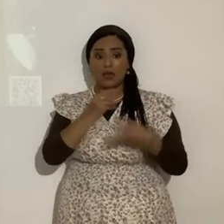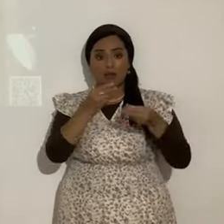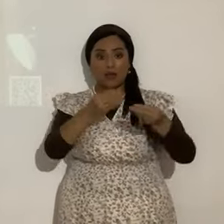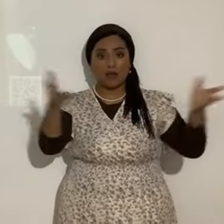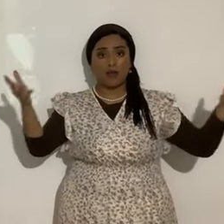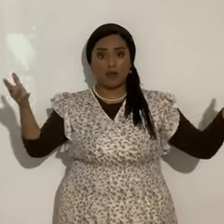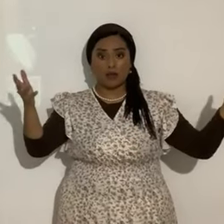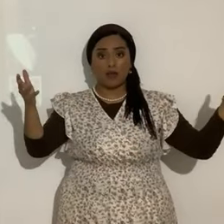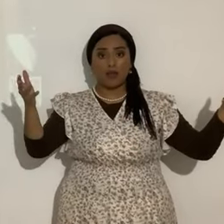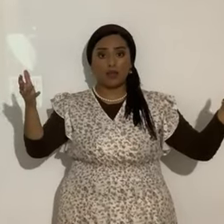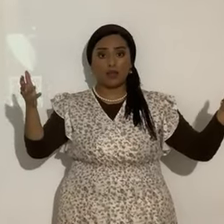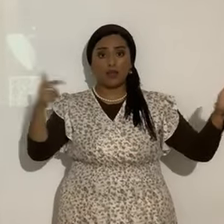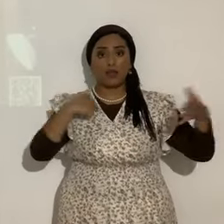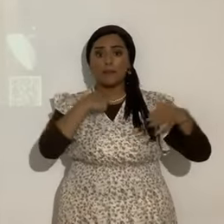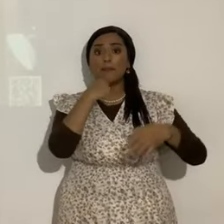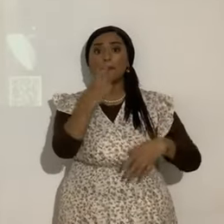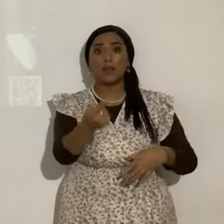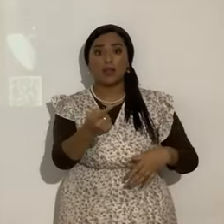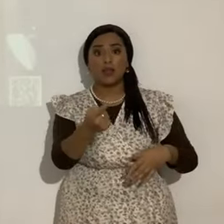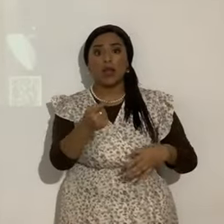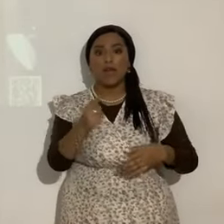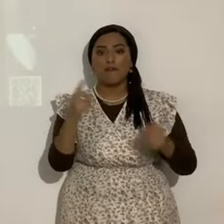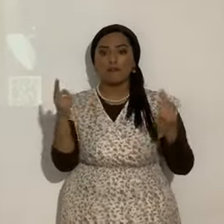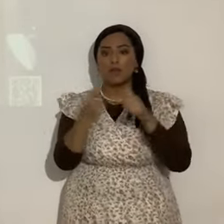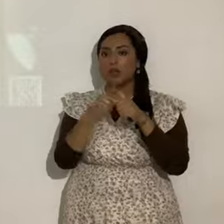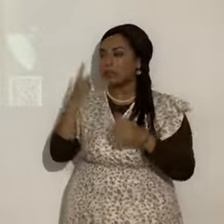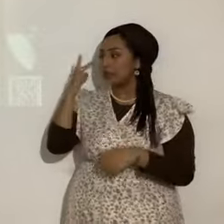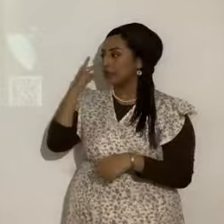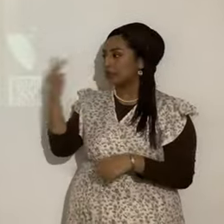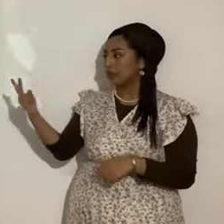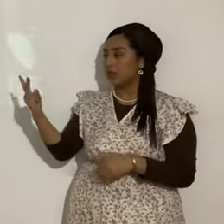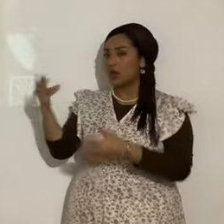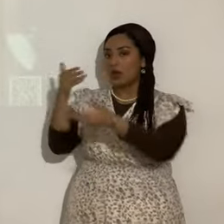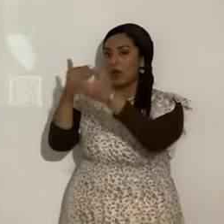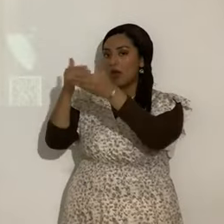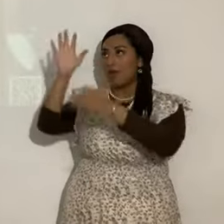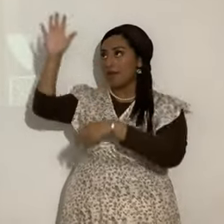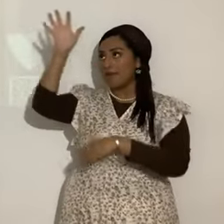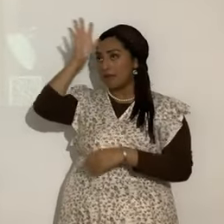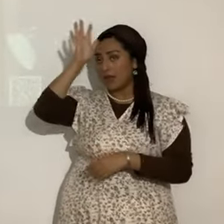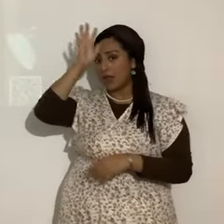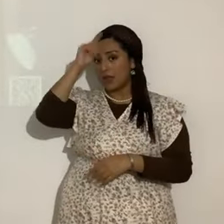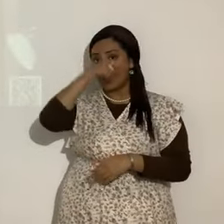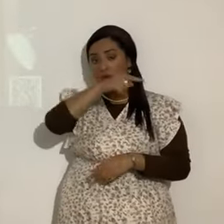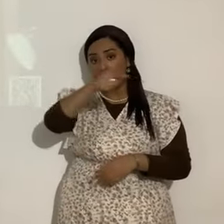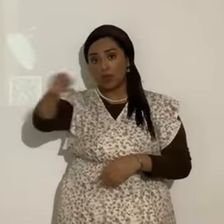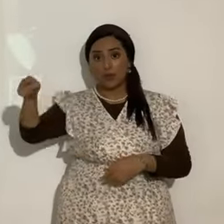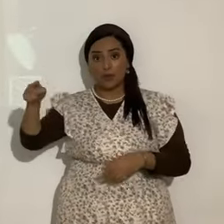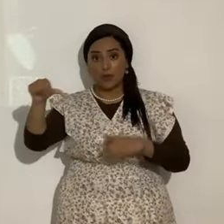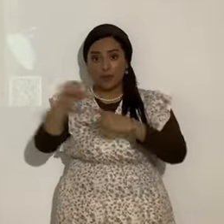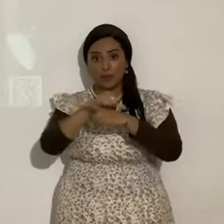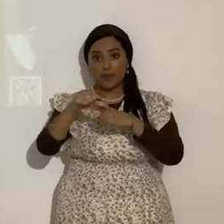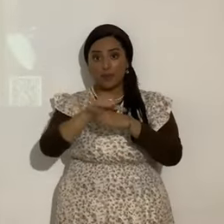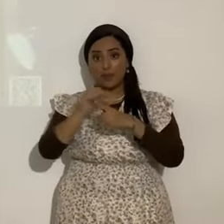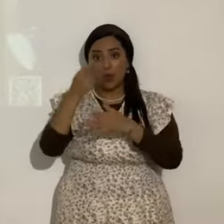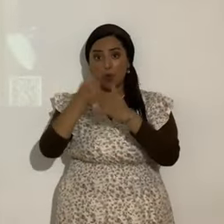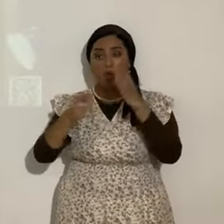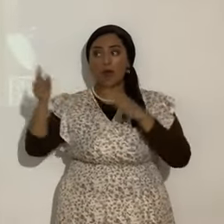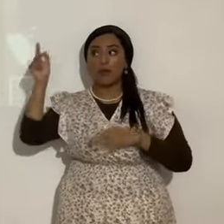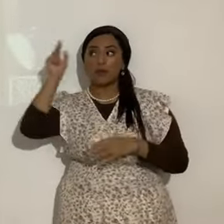perdón, yo hablo lo que he visto cerca de mí, del Padre, y vosotros hacéis lo que habéis oído cerca